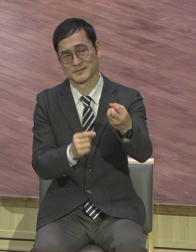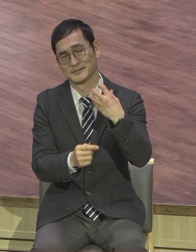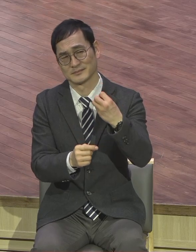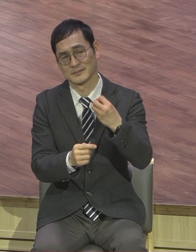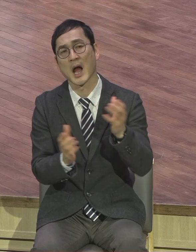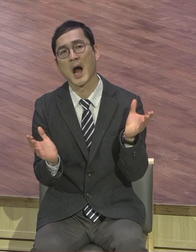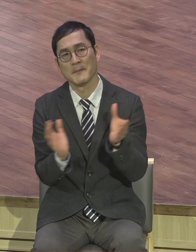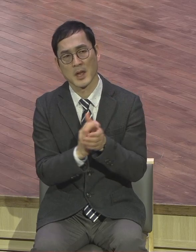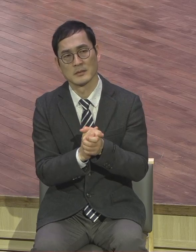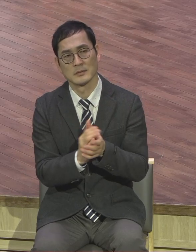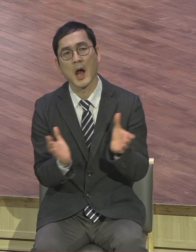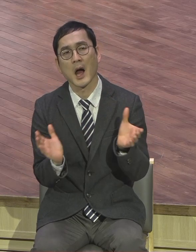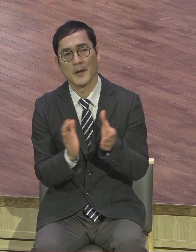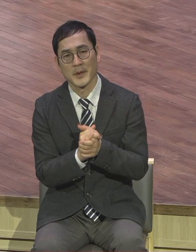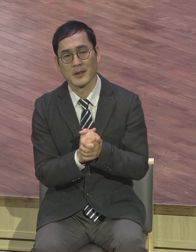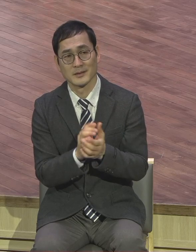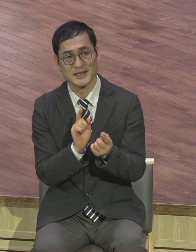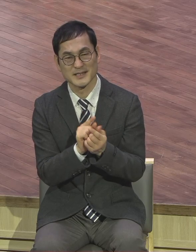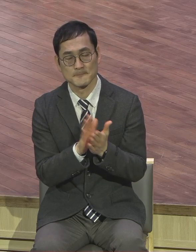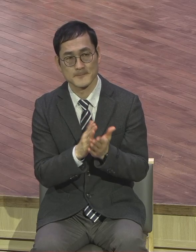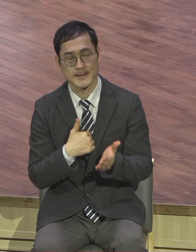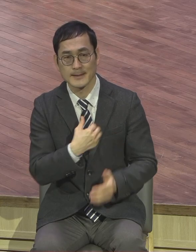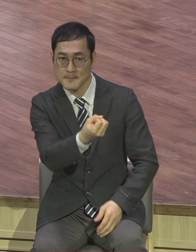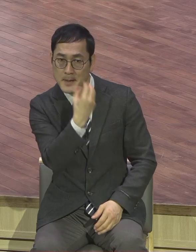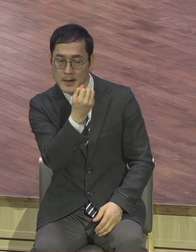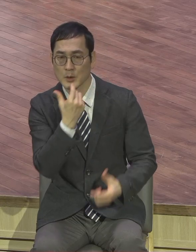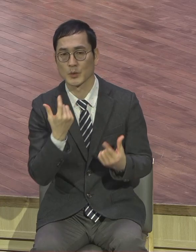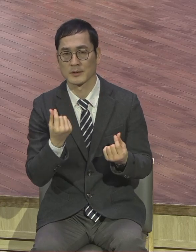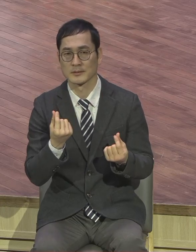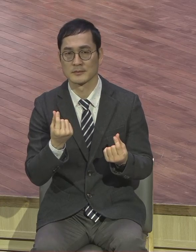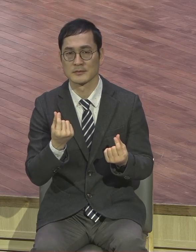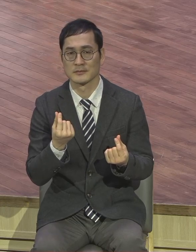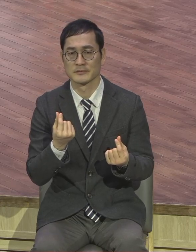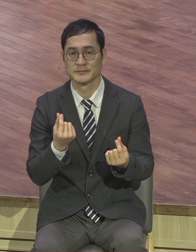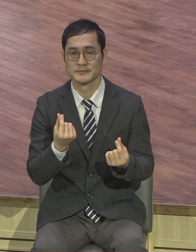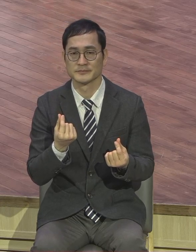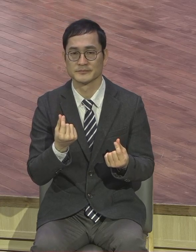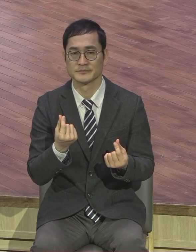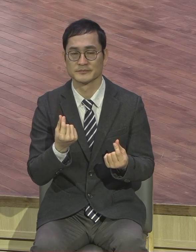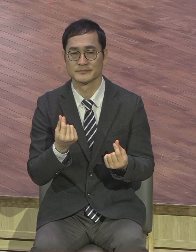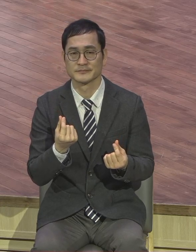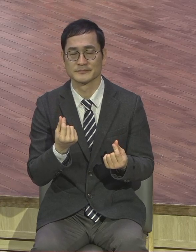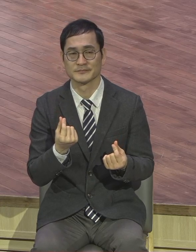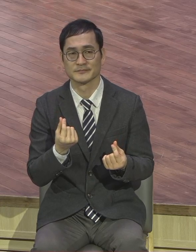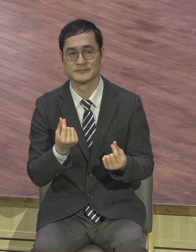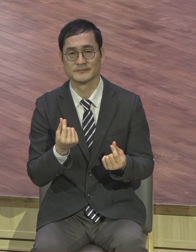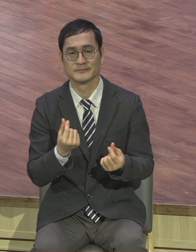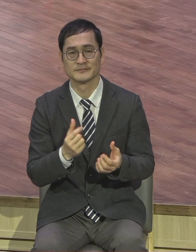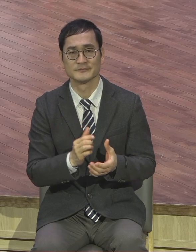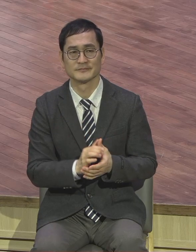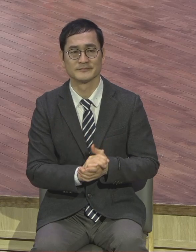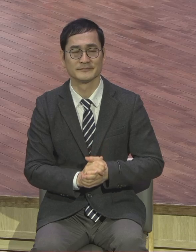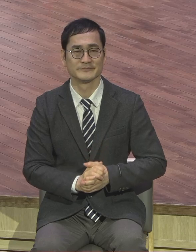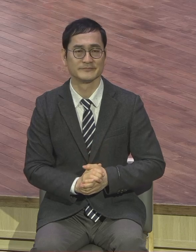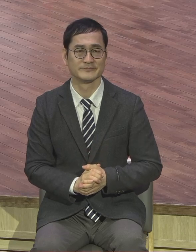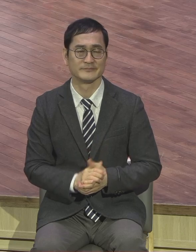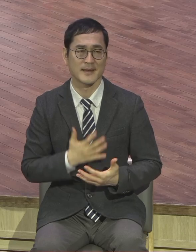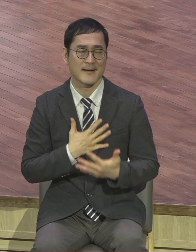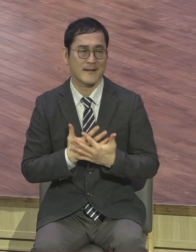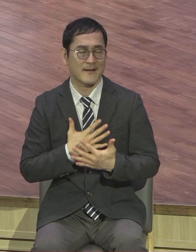아멘. 그래서 응답 받을 것을 기대하면서 설레이는 마음으로 기도를